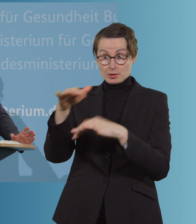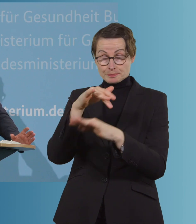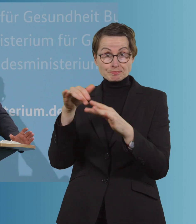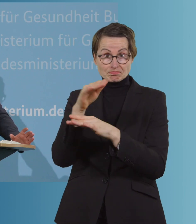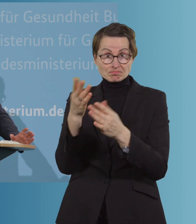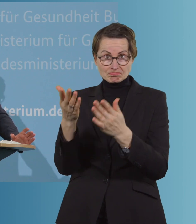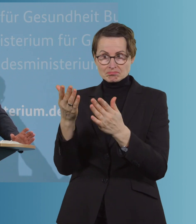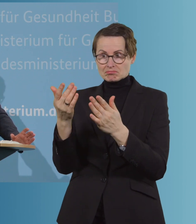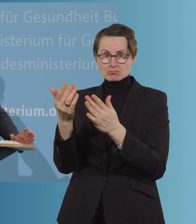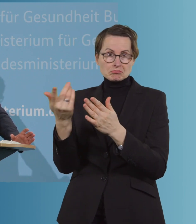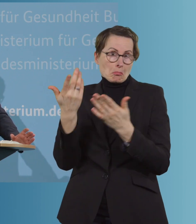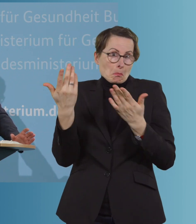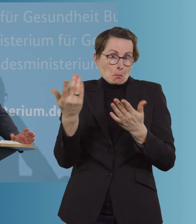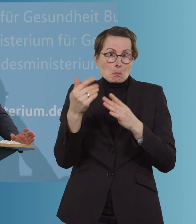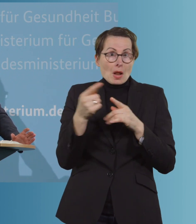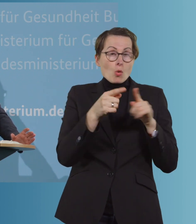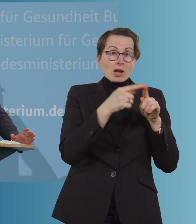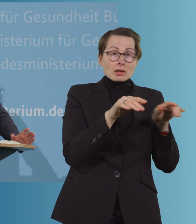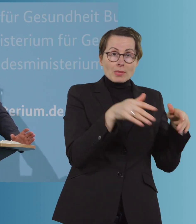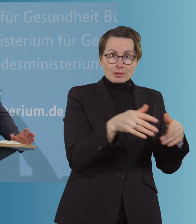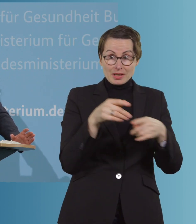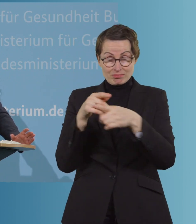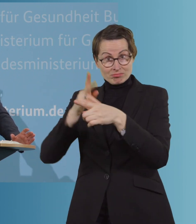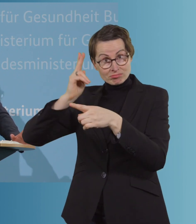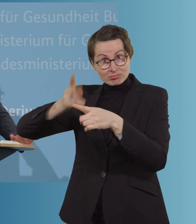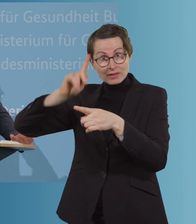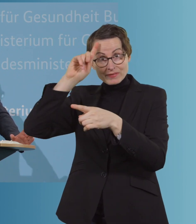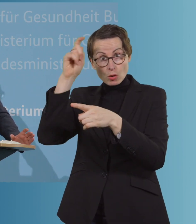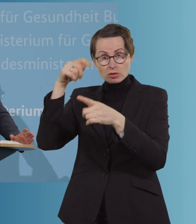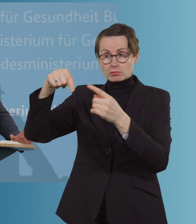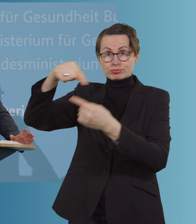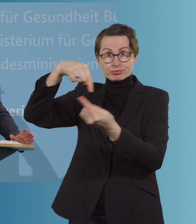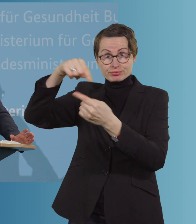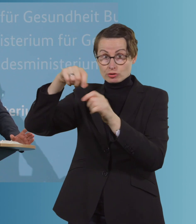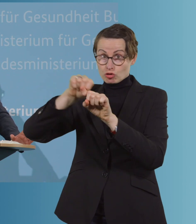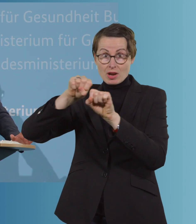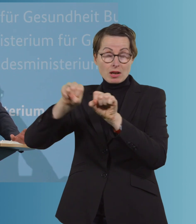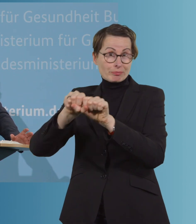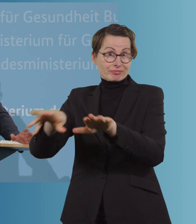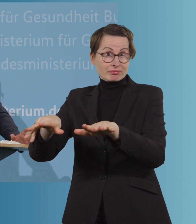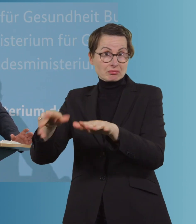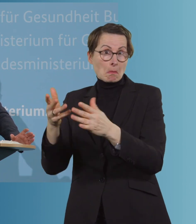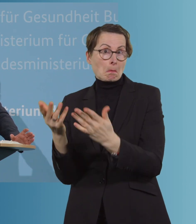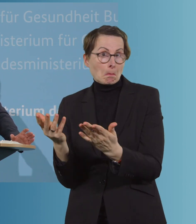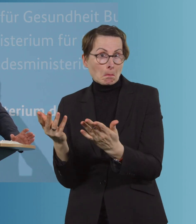so wie wir das aus anderen Pandemien kennen, sozusagen Drehscheiben für das Virus? Wo eben aus 20, 30